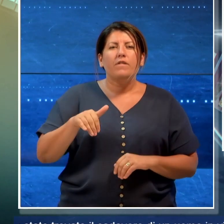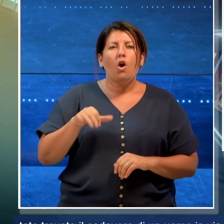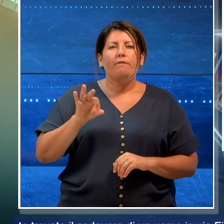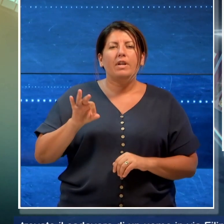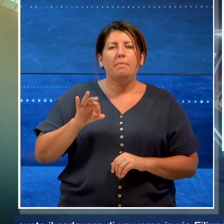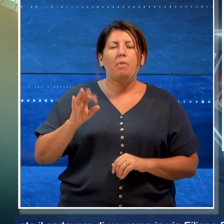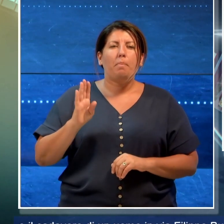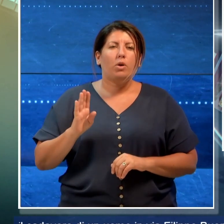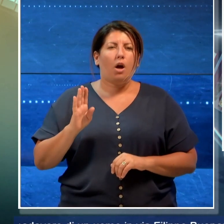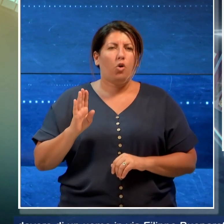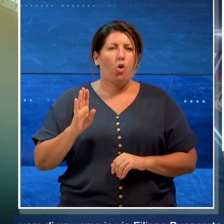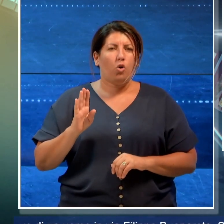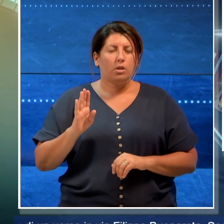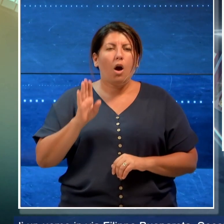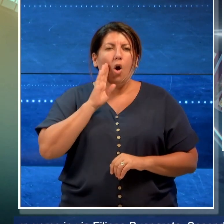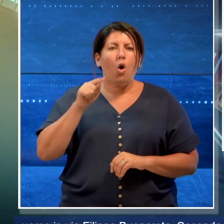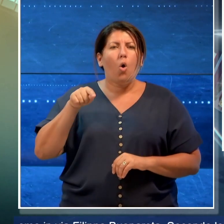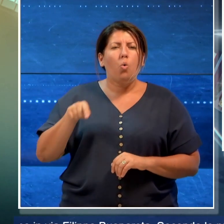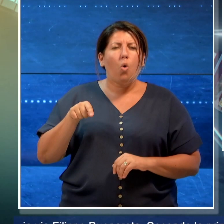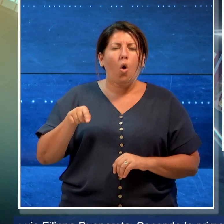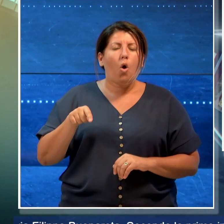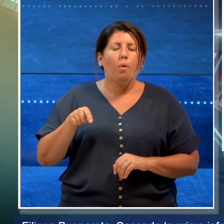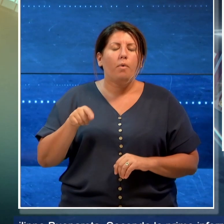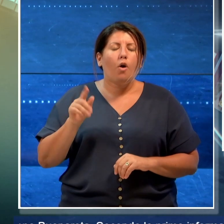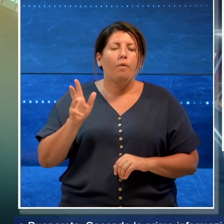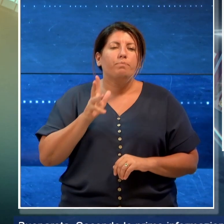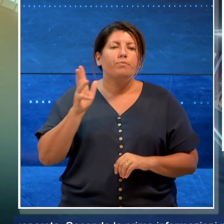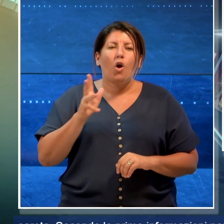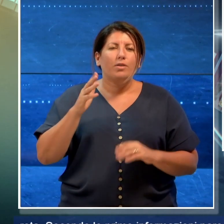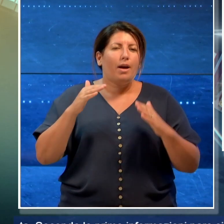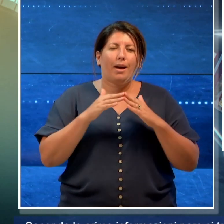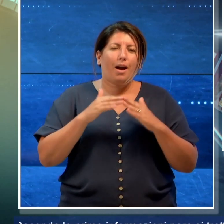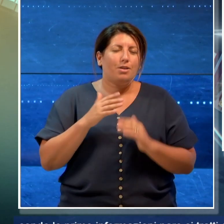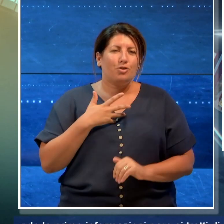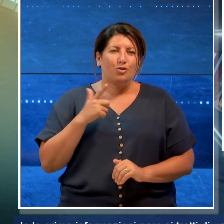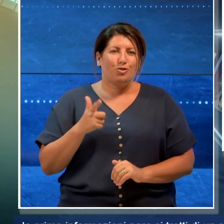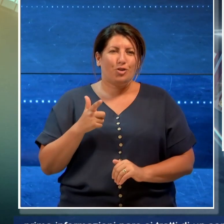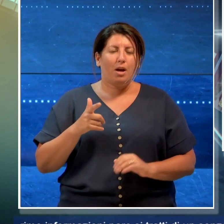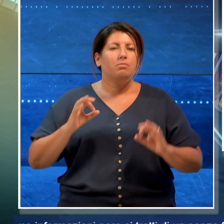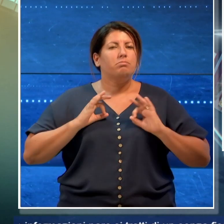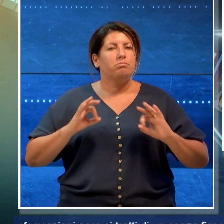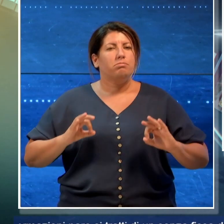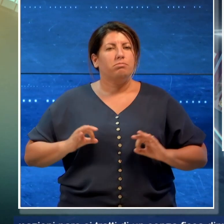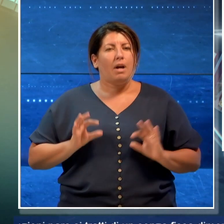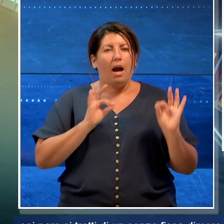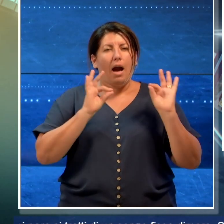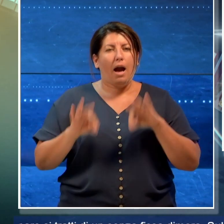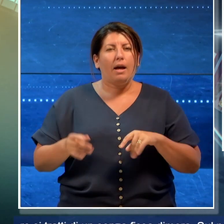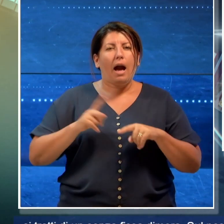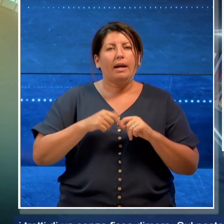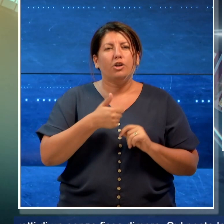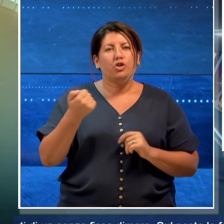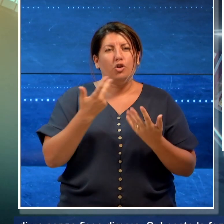prime informazioni, pare si tratti di un senza fissa dimora. Sul posto le forze dell'ordine e gli operatori del